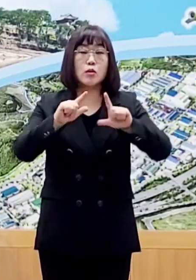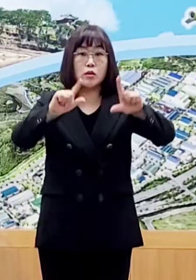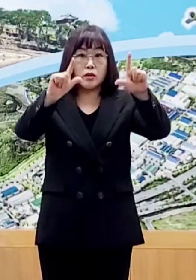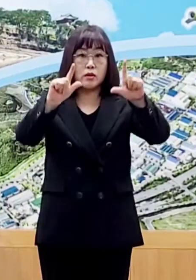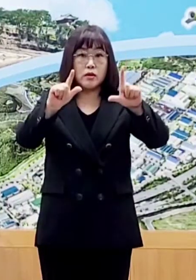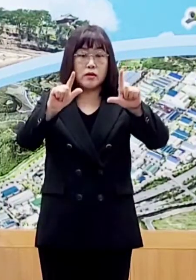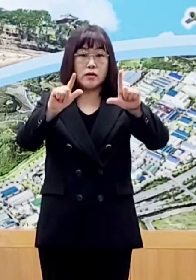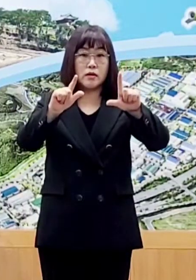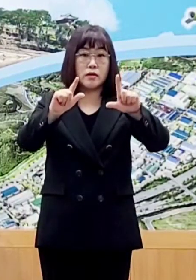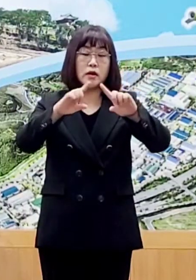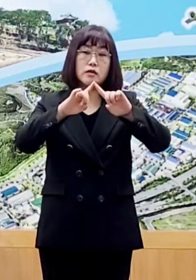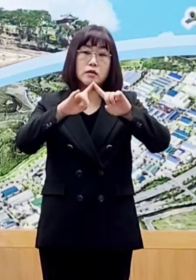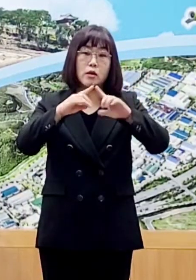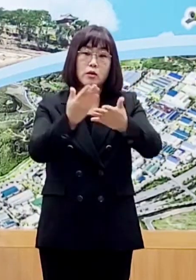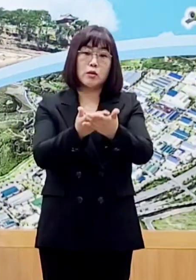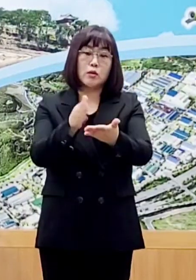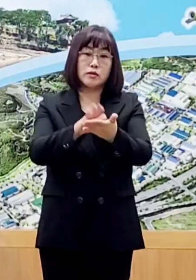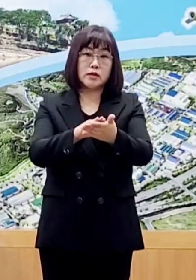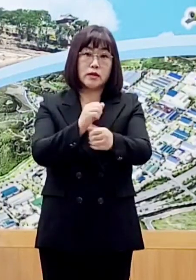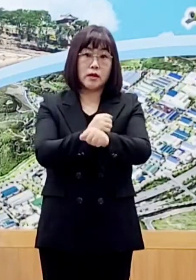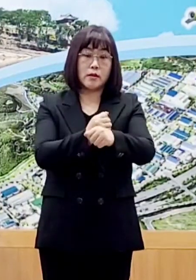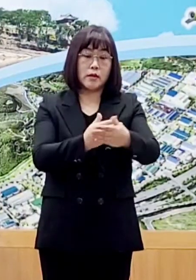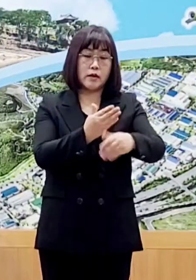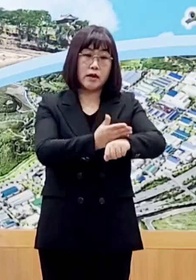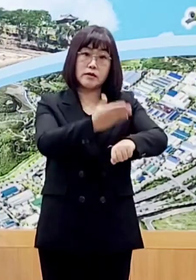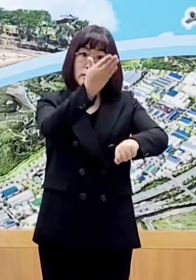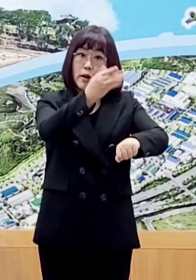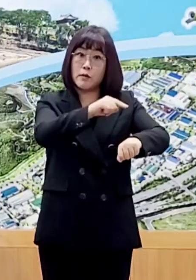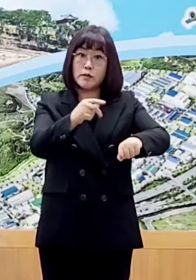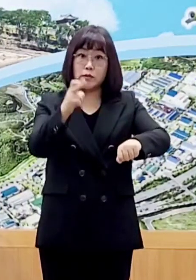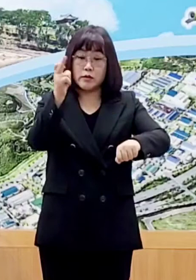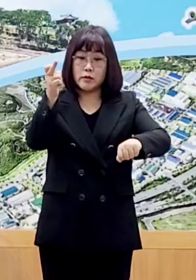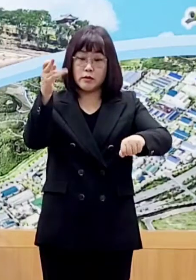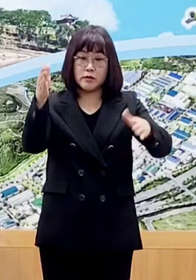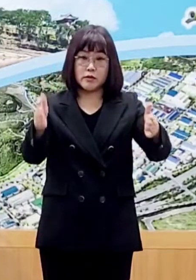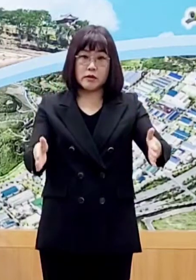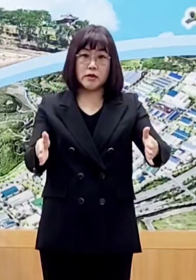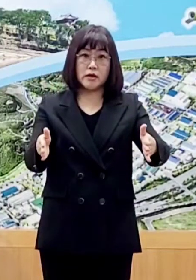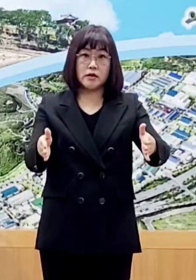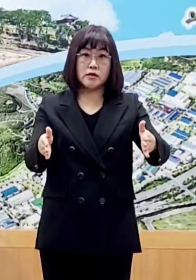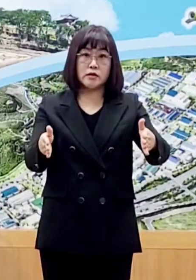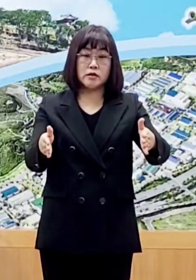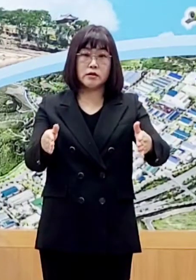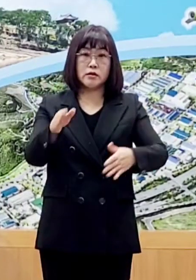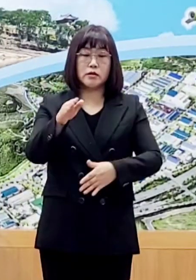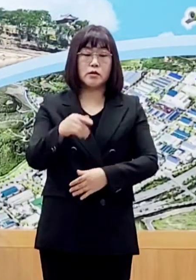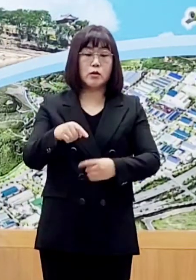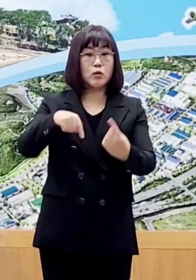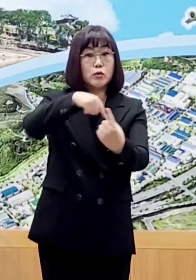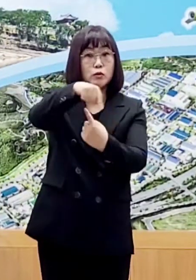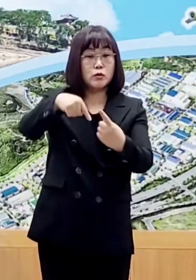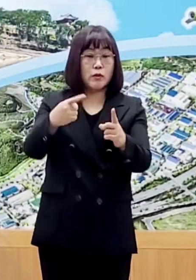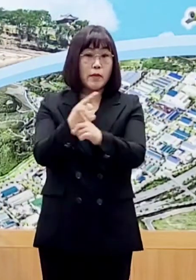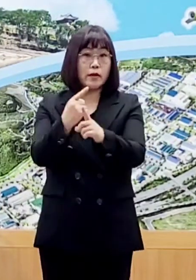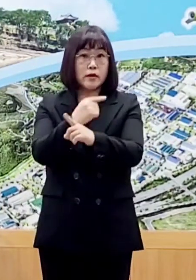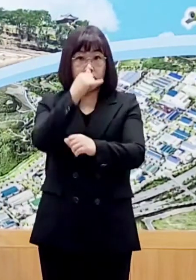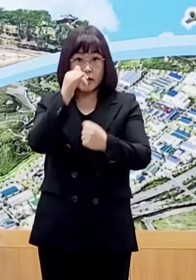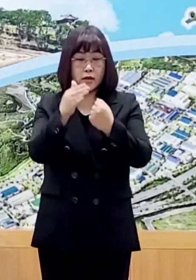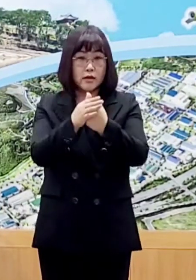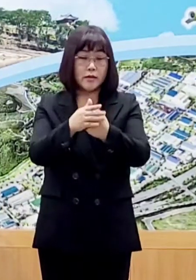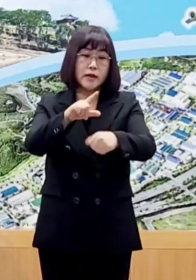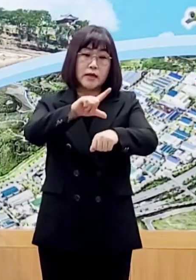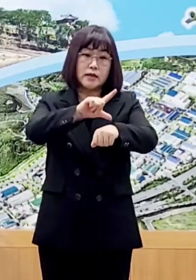전기공사로 인하여 오전 9시부터 12시까지 운영에 변경이 있으니 해당